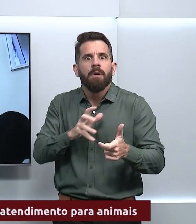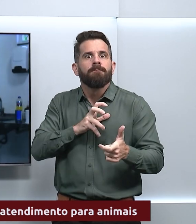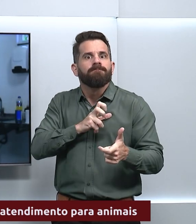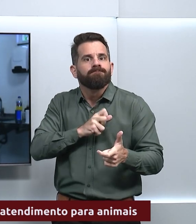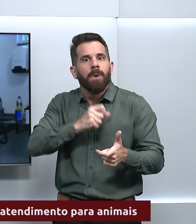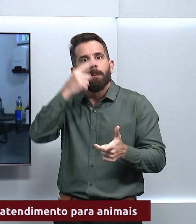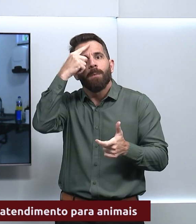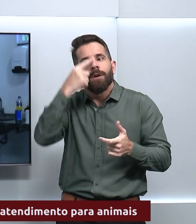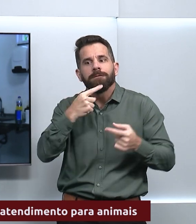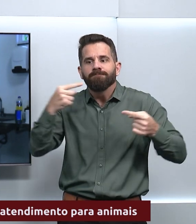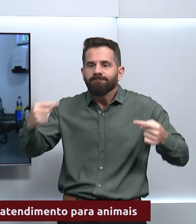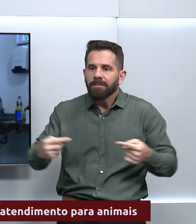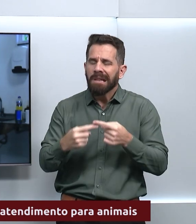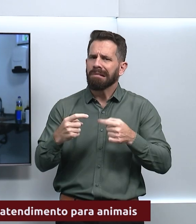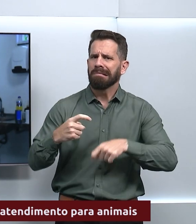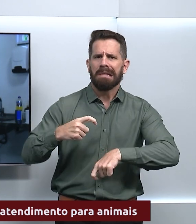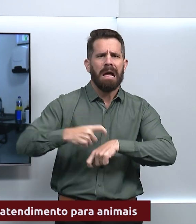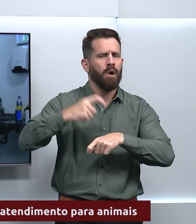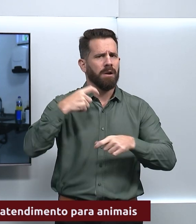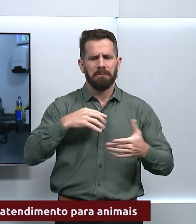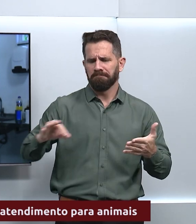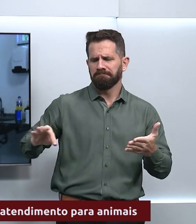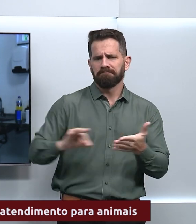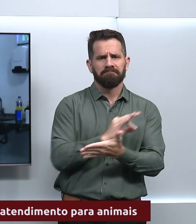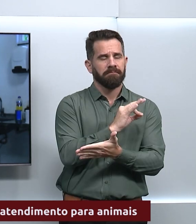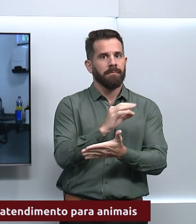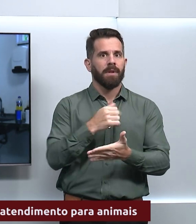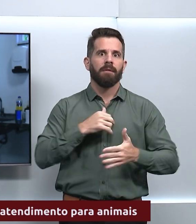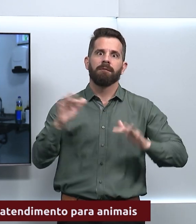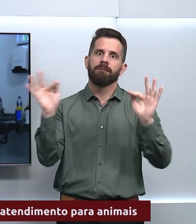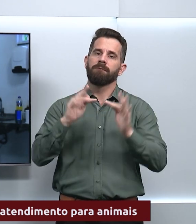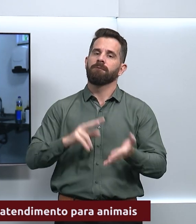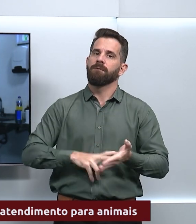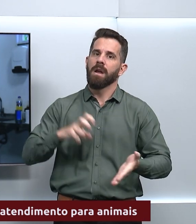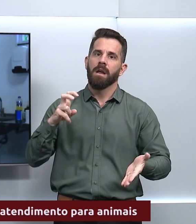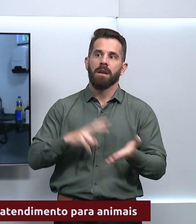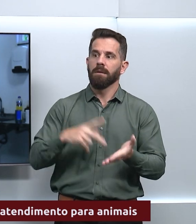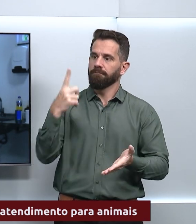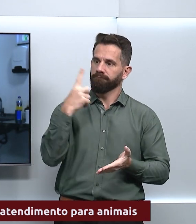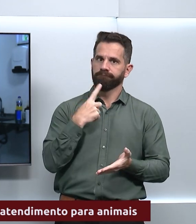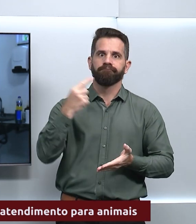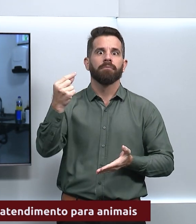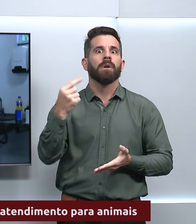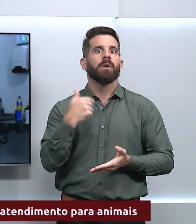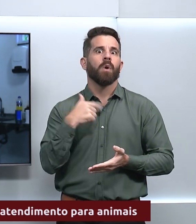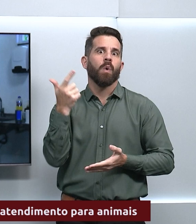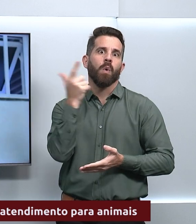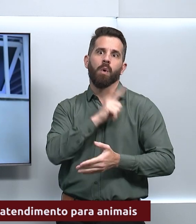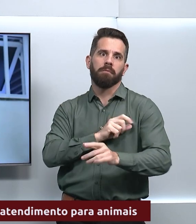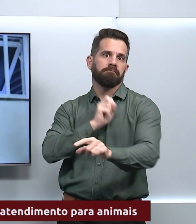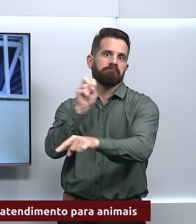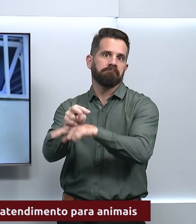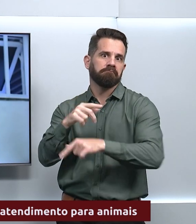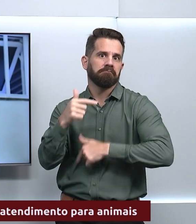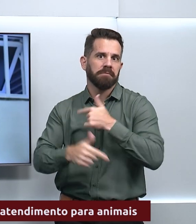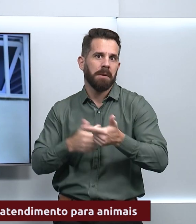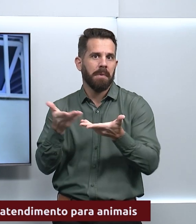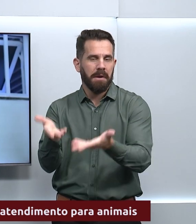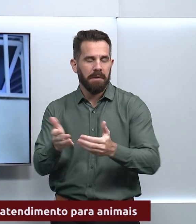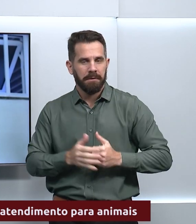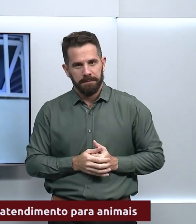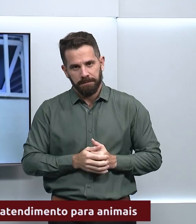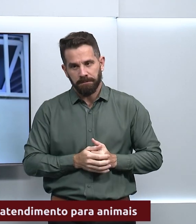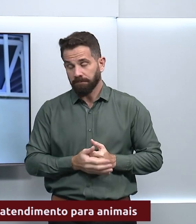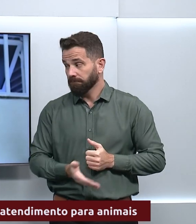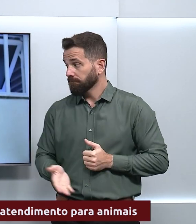perfil, eu logo me inscrevi e fiquei muito feliz de ser selecionada e poder estar prestando serviço aqui para a população. A diretora executiva